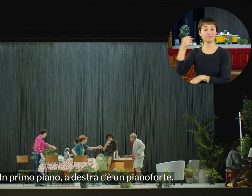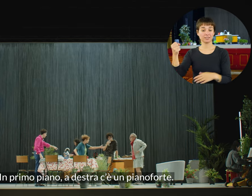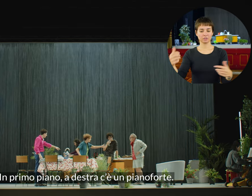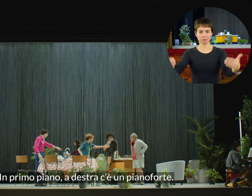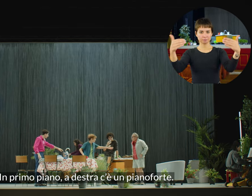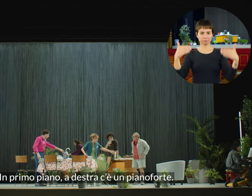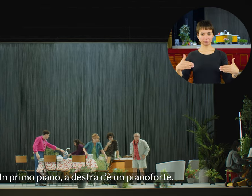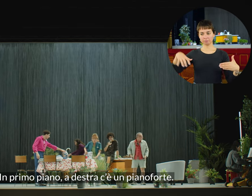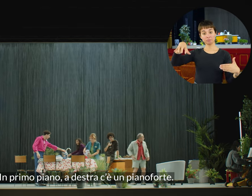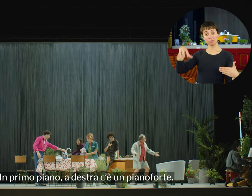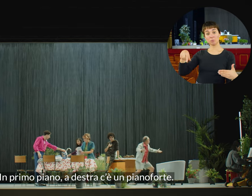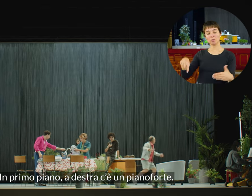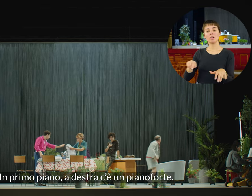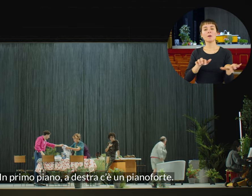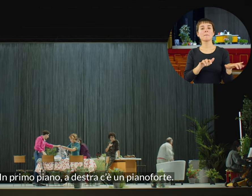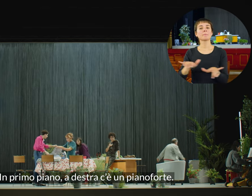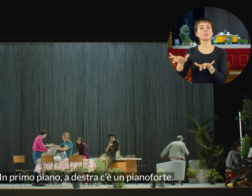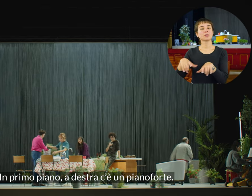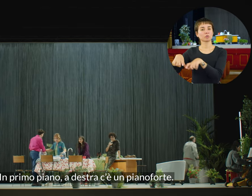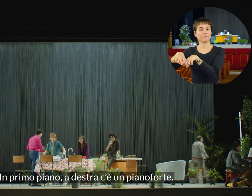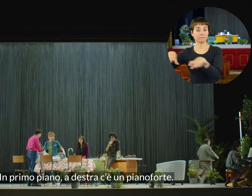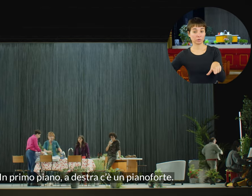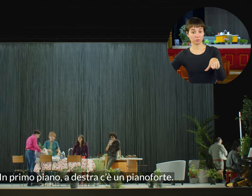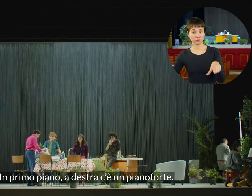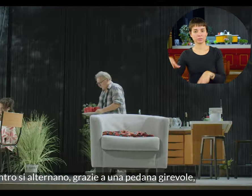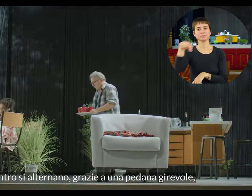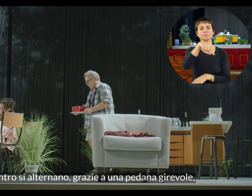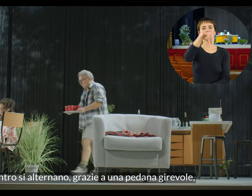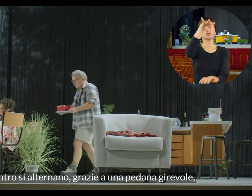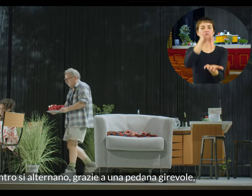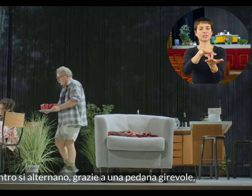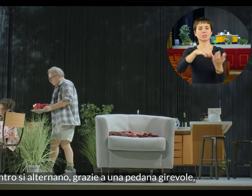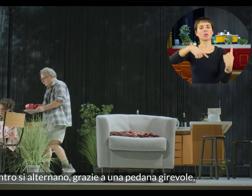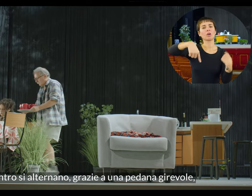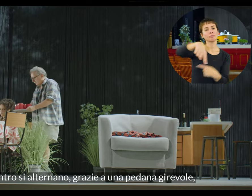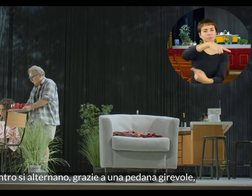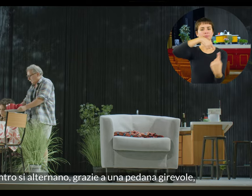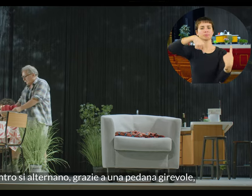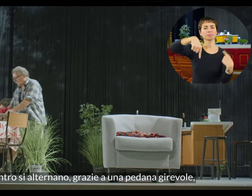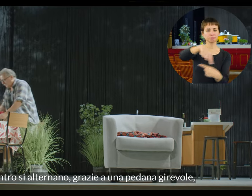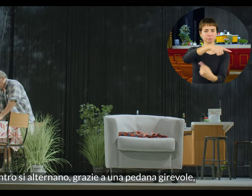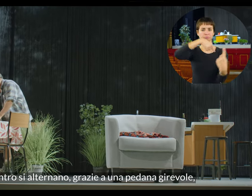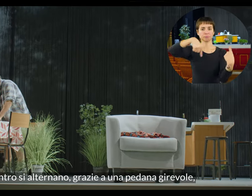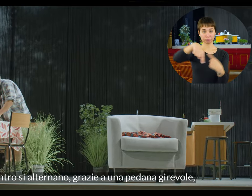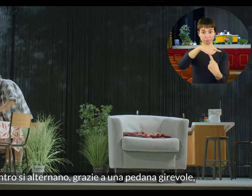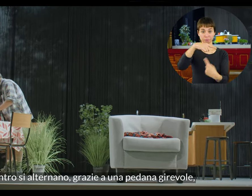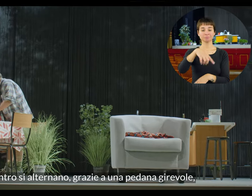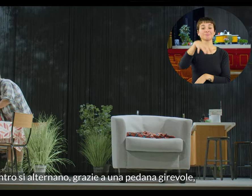In primo piano, a destra c'è un pianoforte. Al centro si alternano, grazie a una pedana girevole,